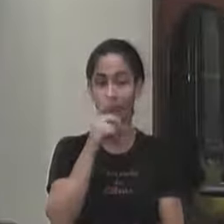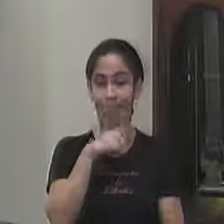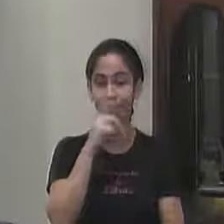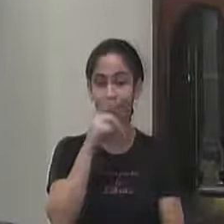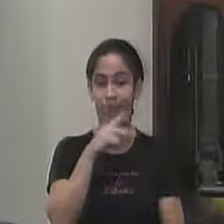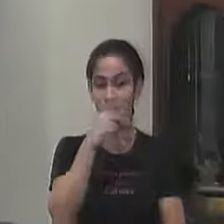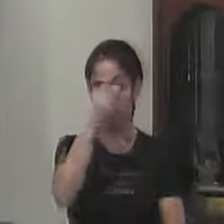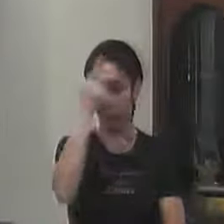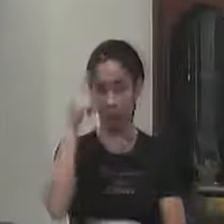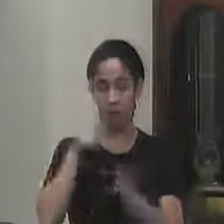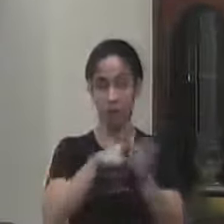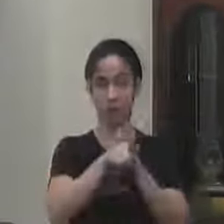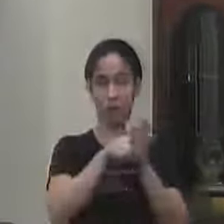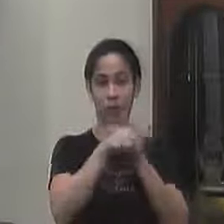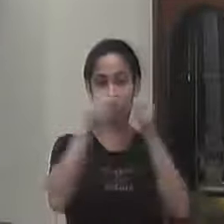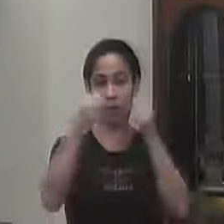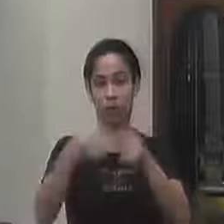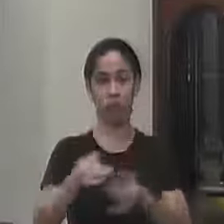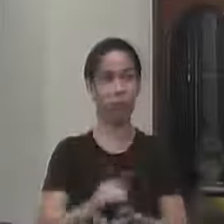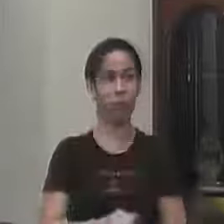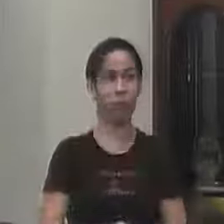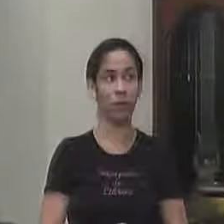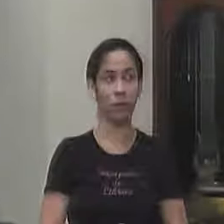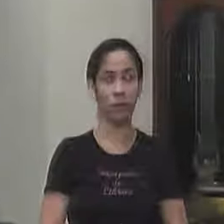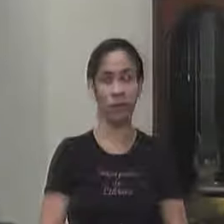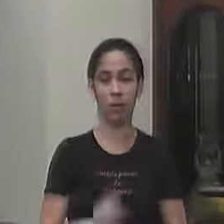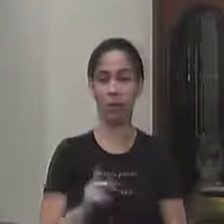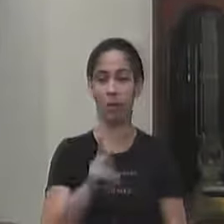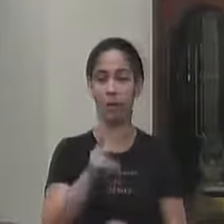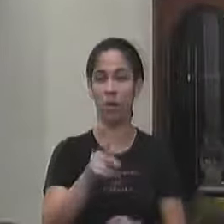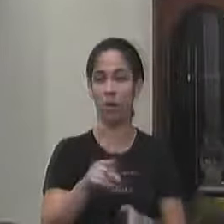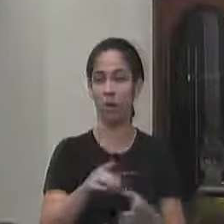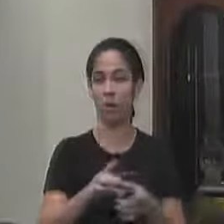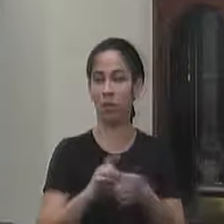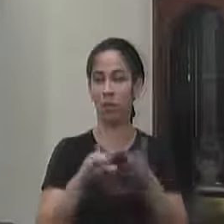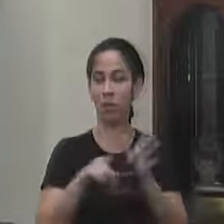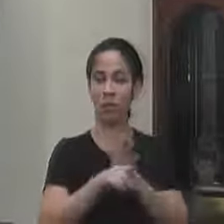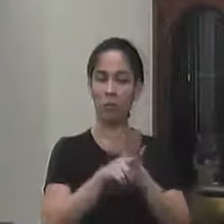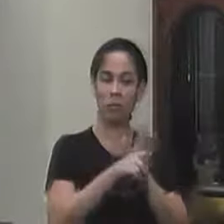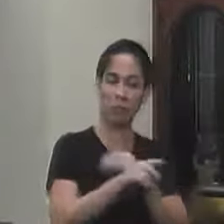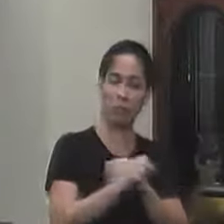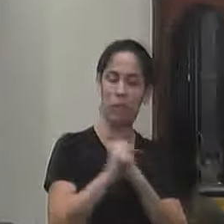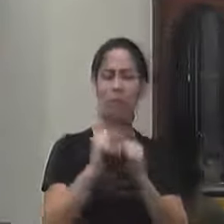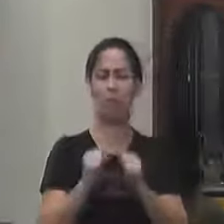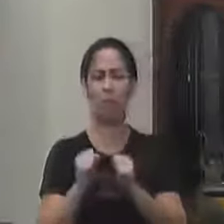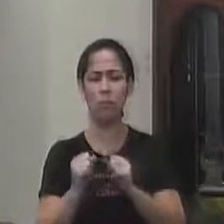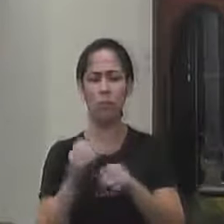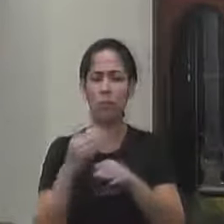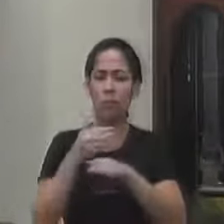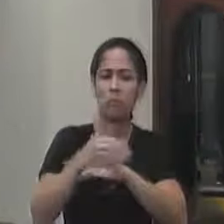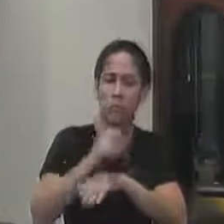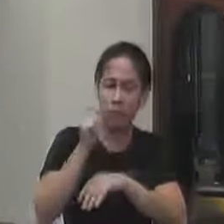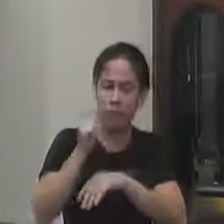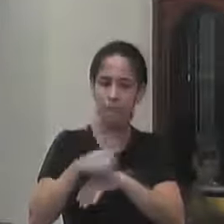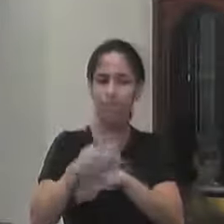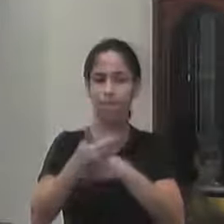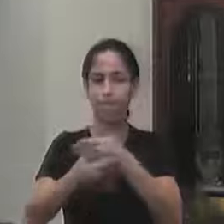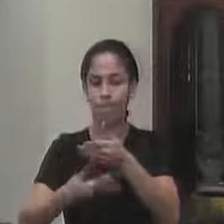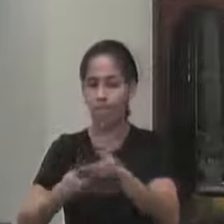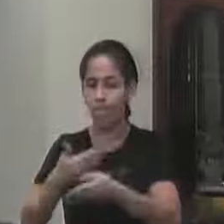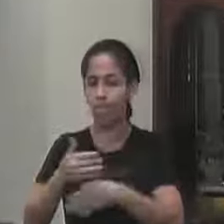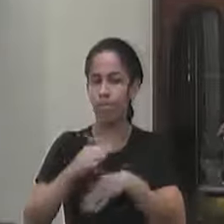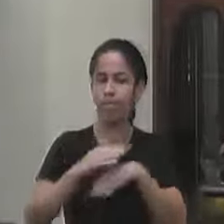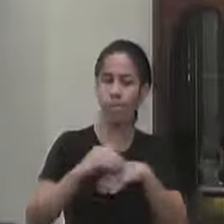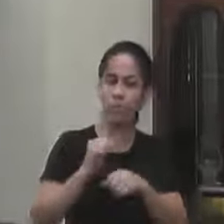não nos procuram para o esclarecimento eu sou extremamente aberta eu sou extremamente acessível a todo mundo eu sempre